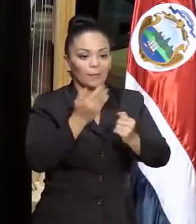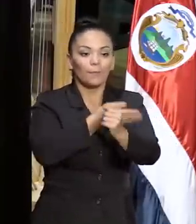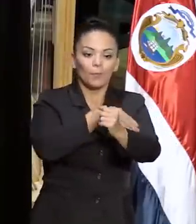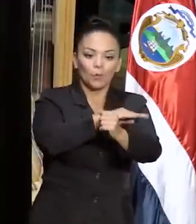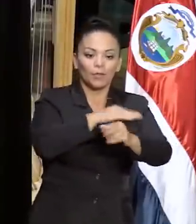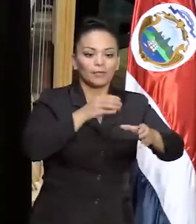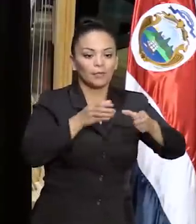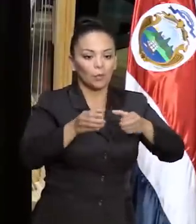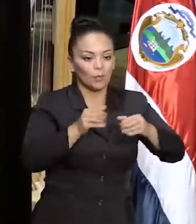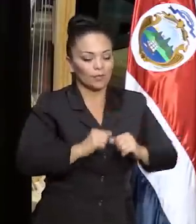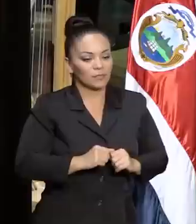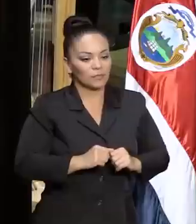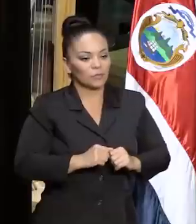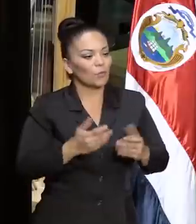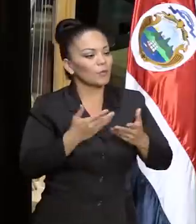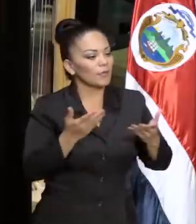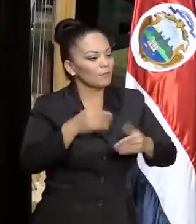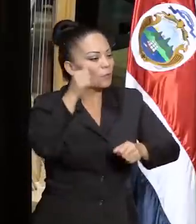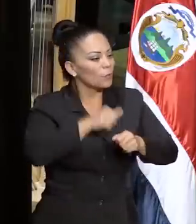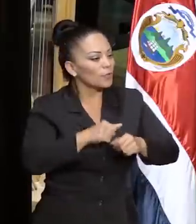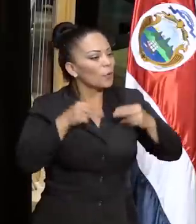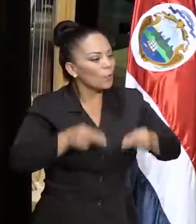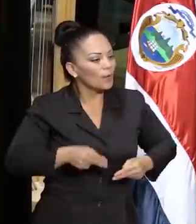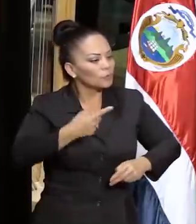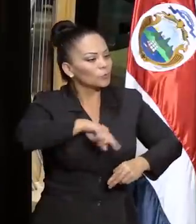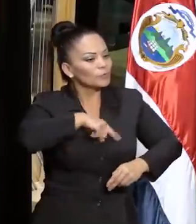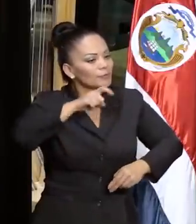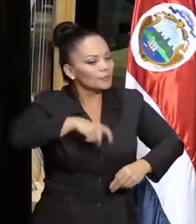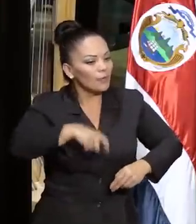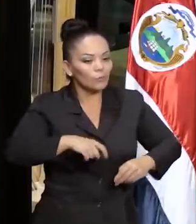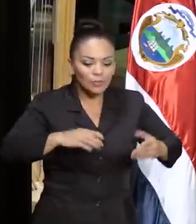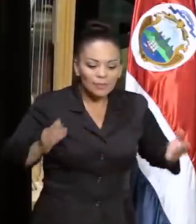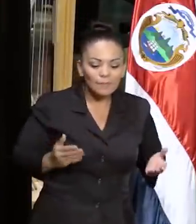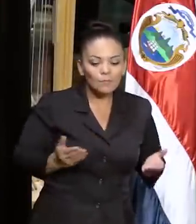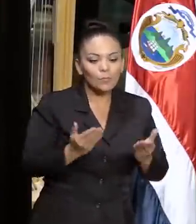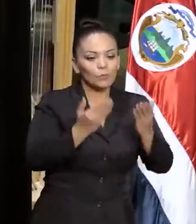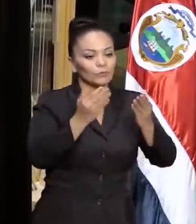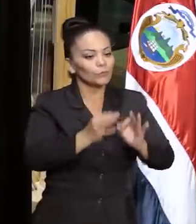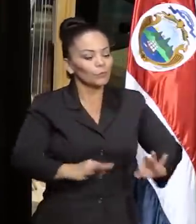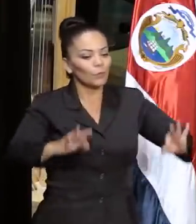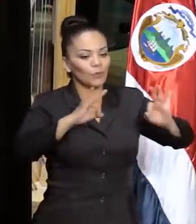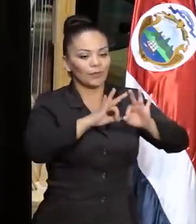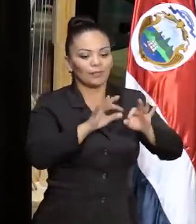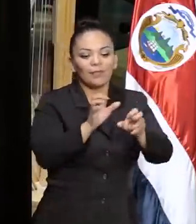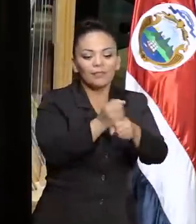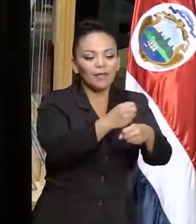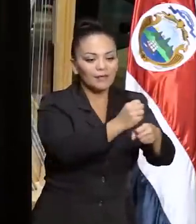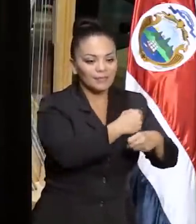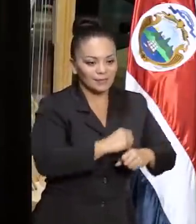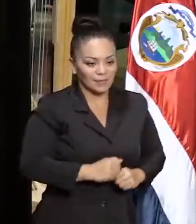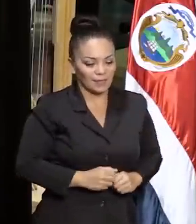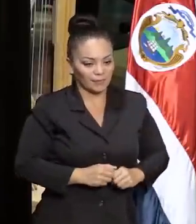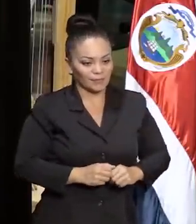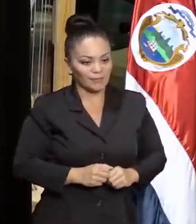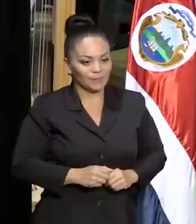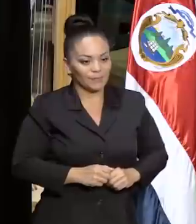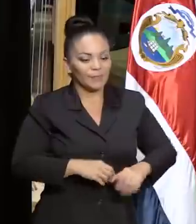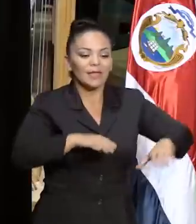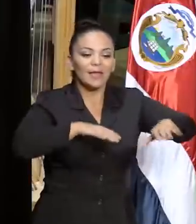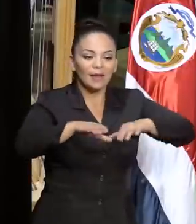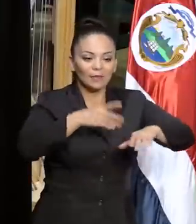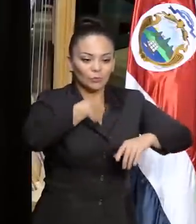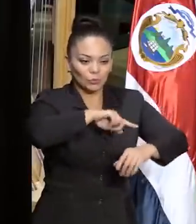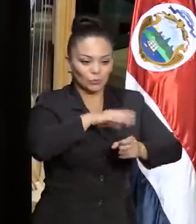comercio, los seres humanos necesitamos el impulso vital de la creación y que en el acto de